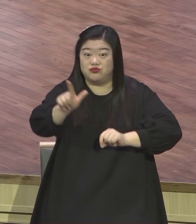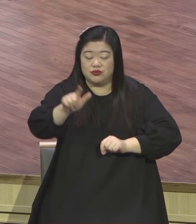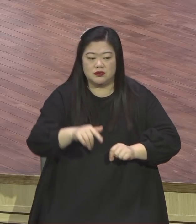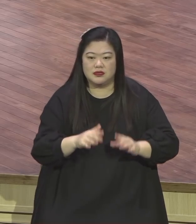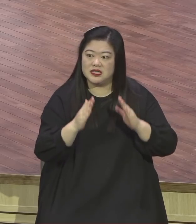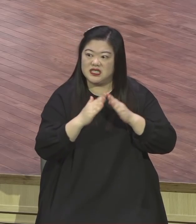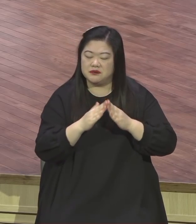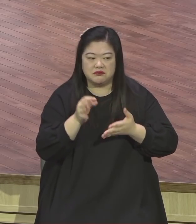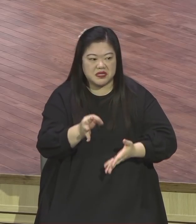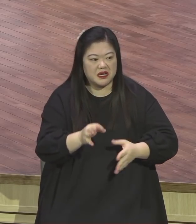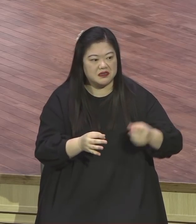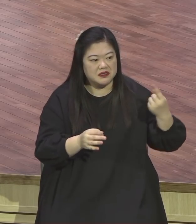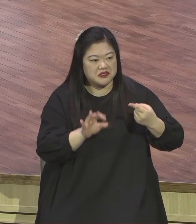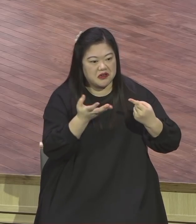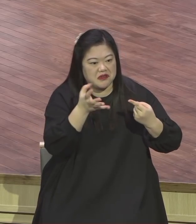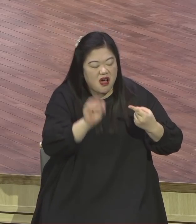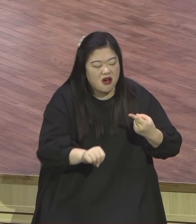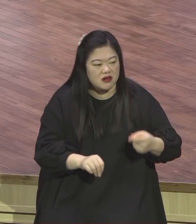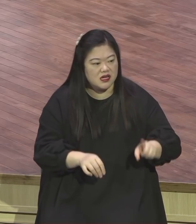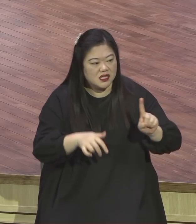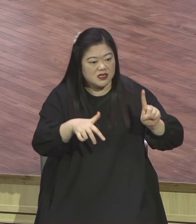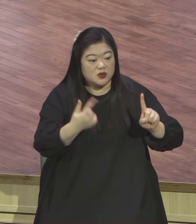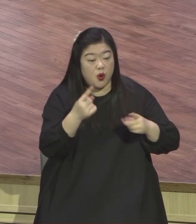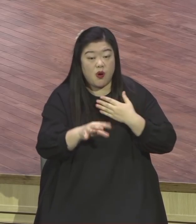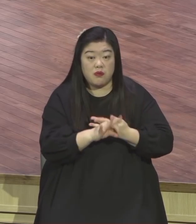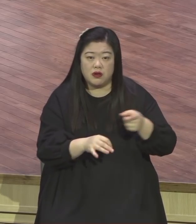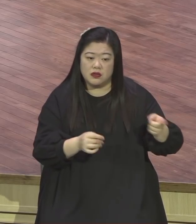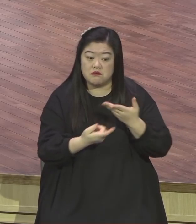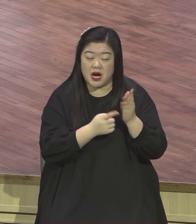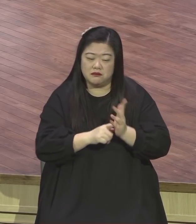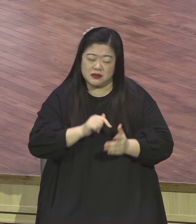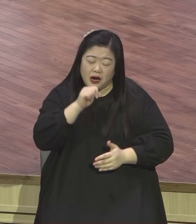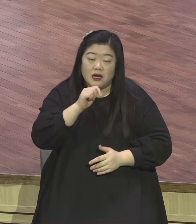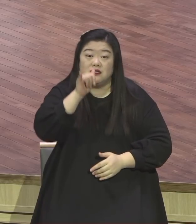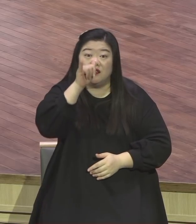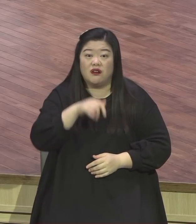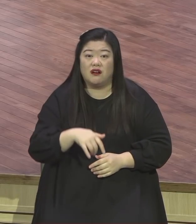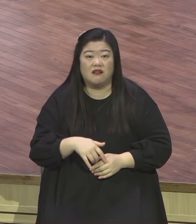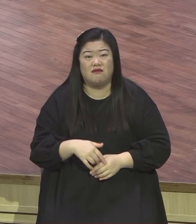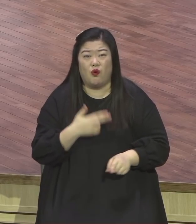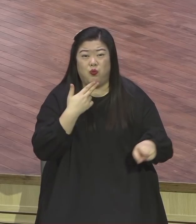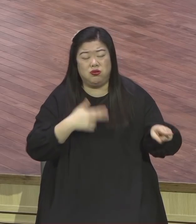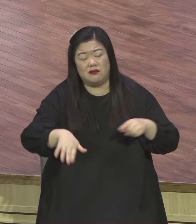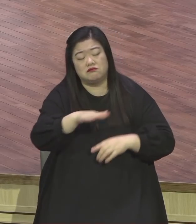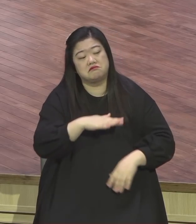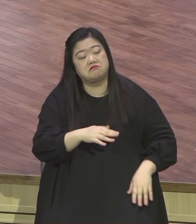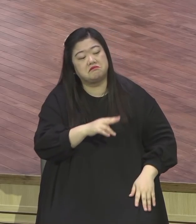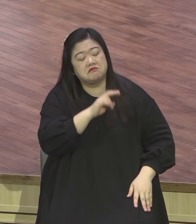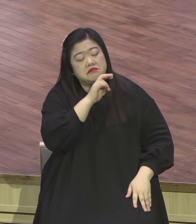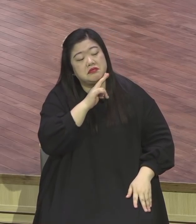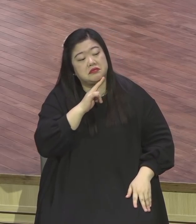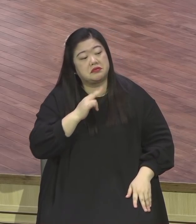그래서 신앙생활을 하면서 하나님의 방법이 뭐냐 계속 하나님이 내놔다는 것입니다